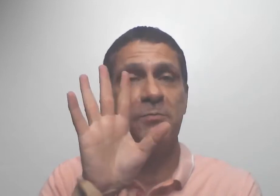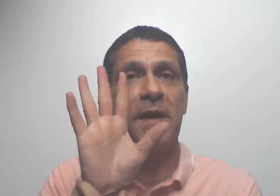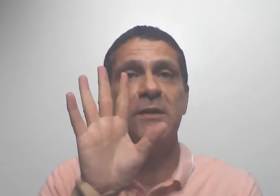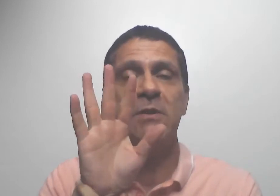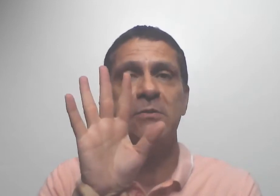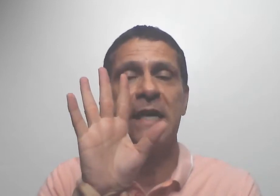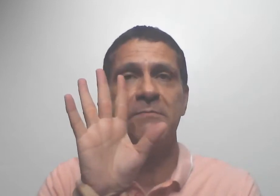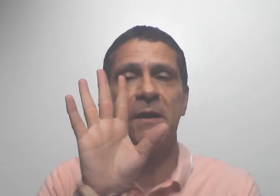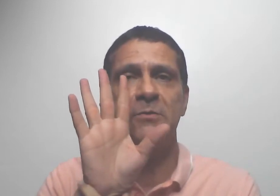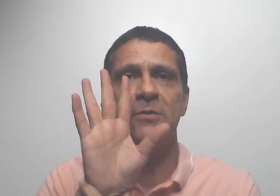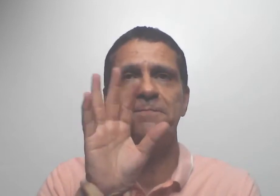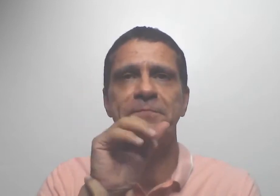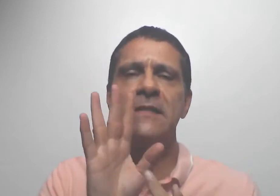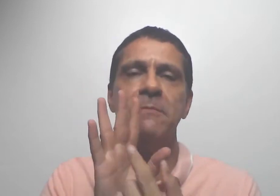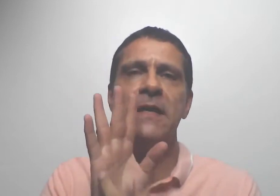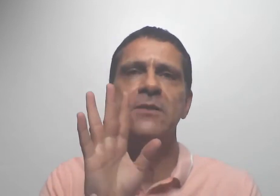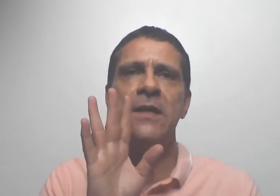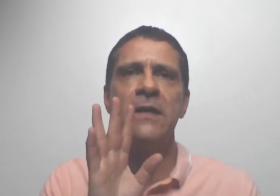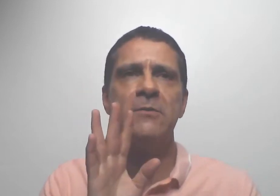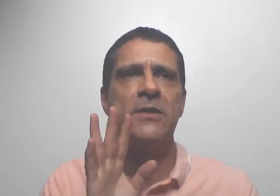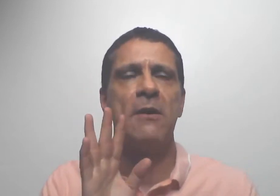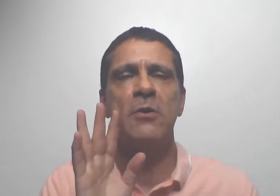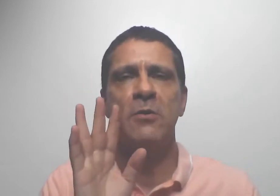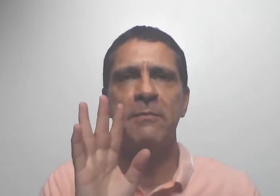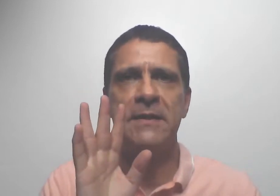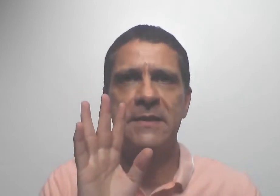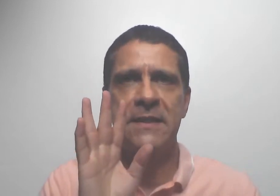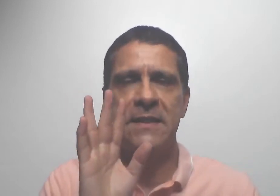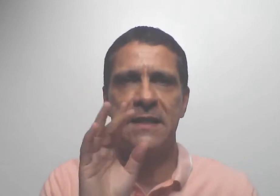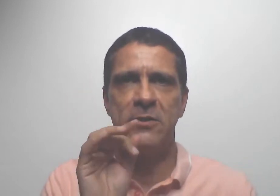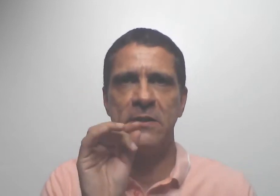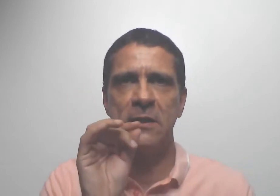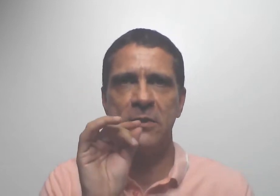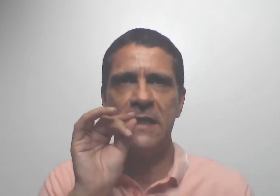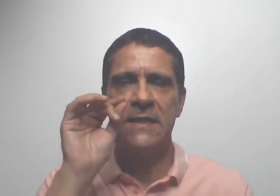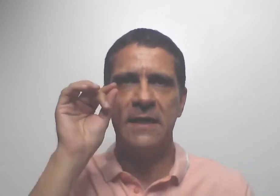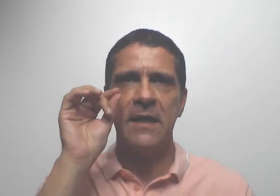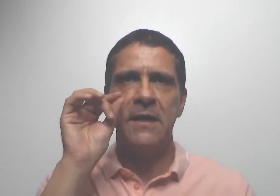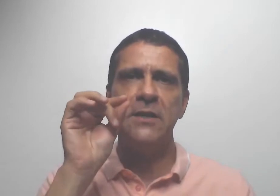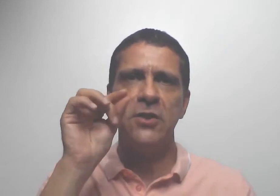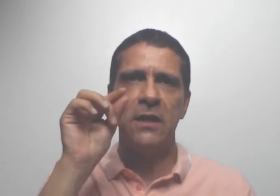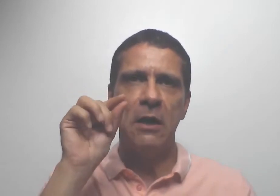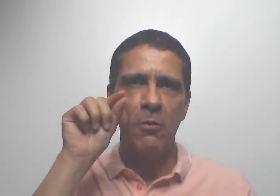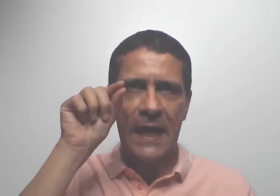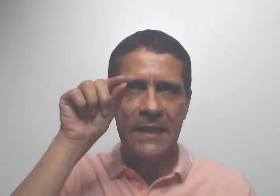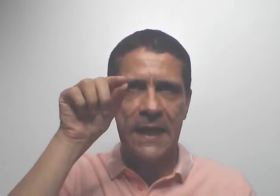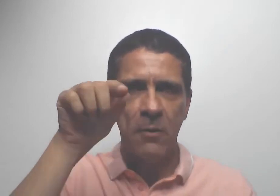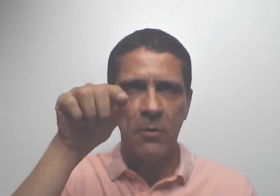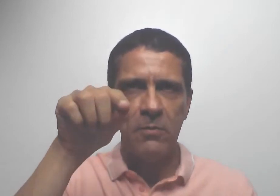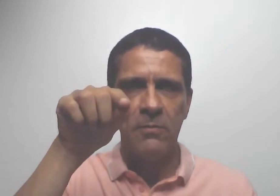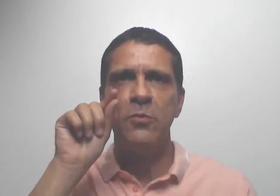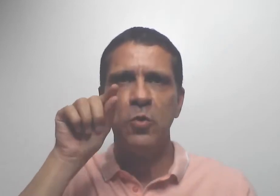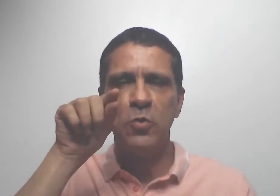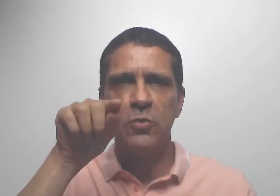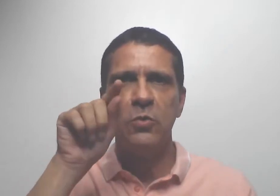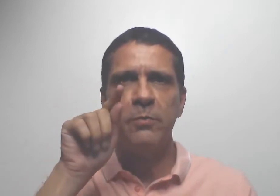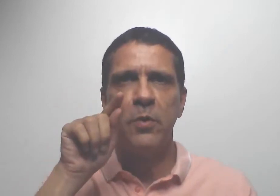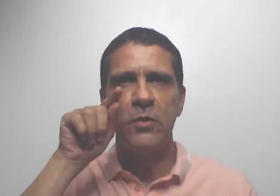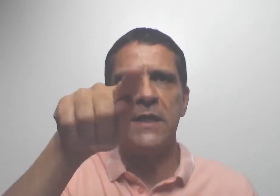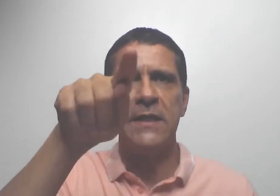dos pés quanto das mãos. Esses meridianos, de acordo com a medicina tradicional chinesa, meridiano é um canal, é um duto, onde